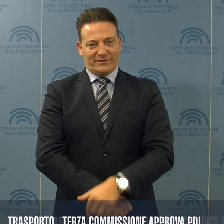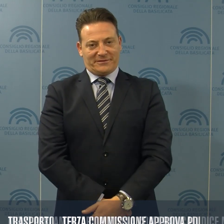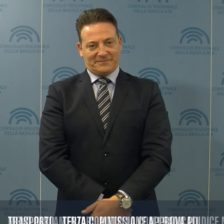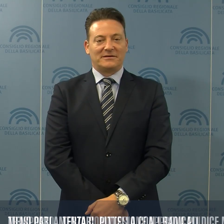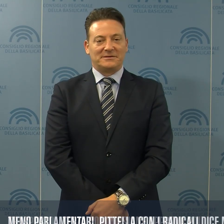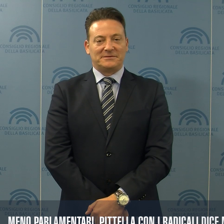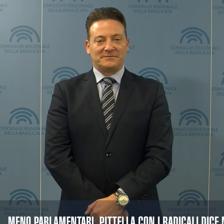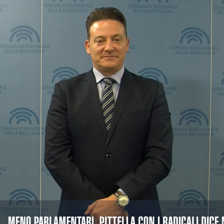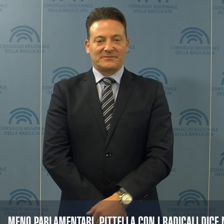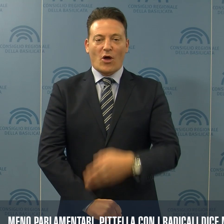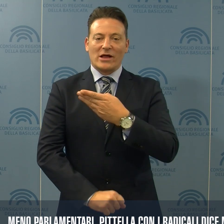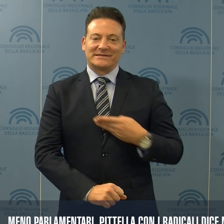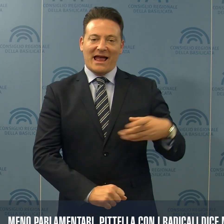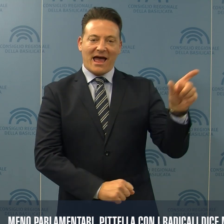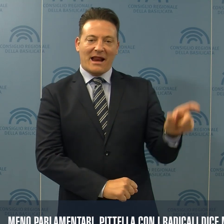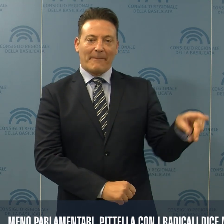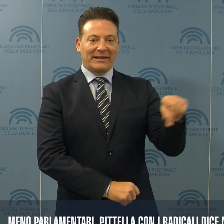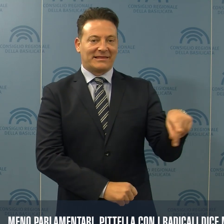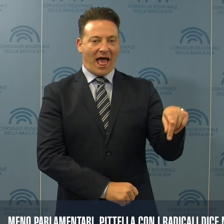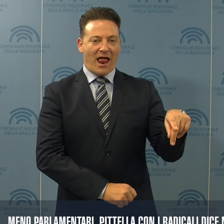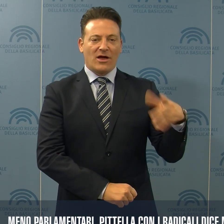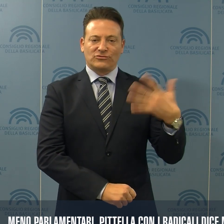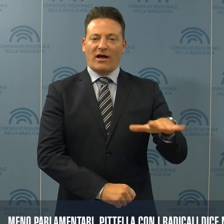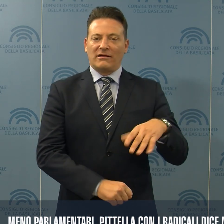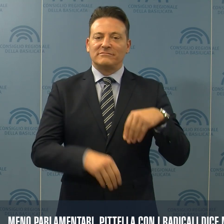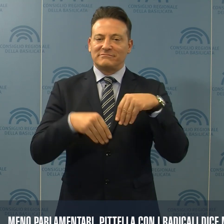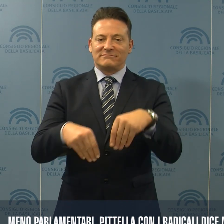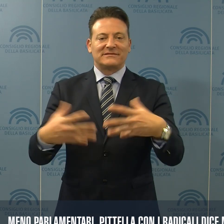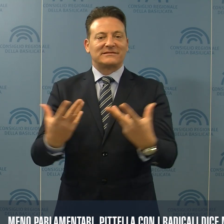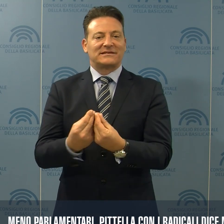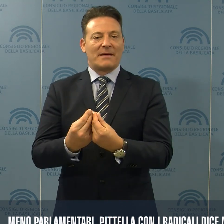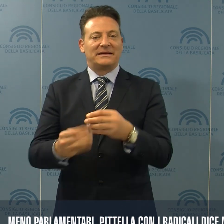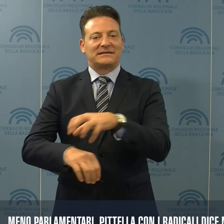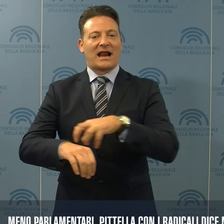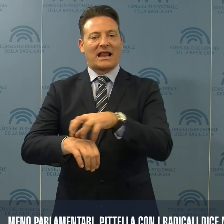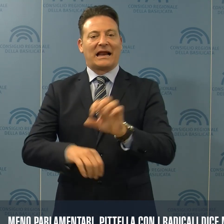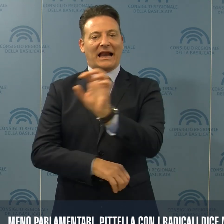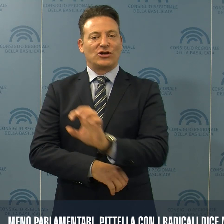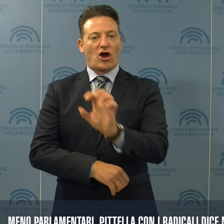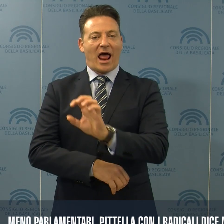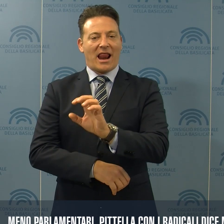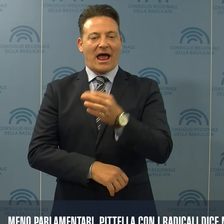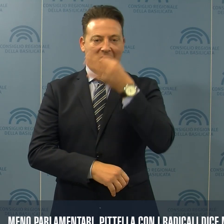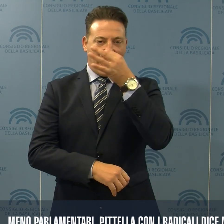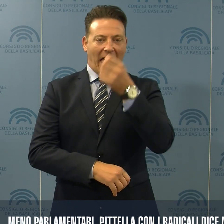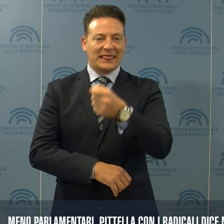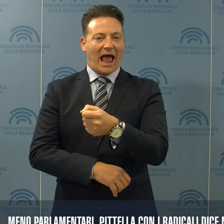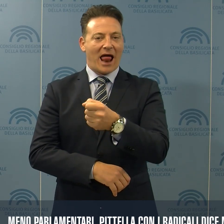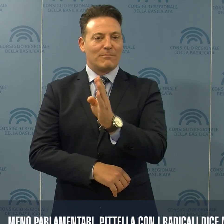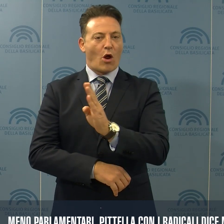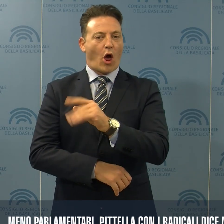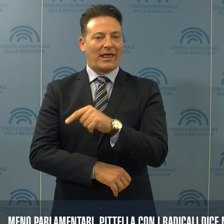Il consigliere Pittella ha aderito, insieme al segretario regionale dei radicali